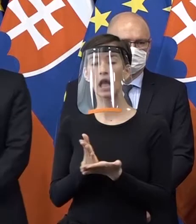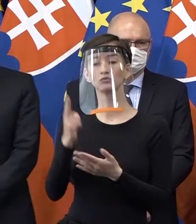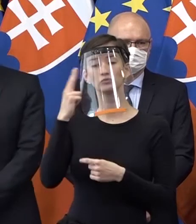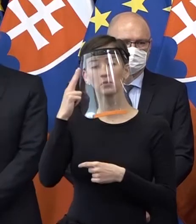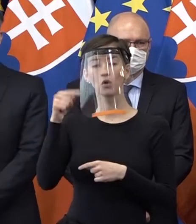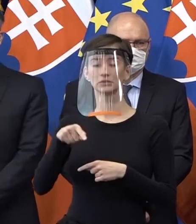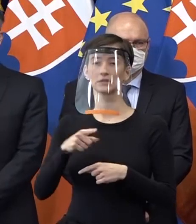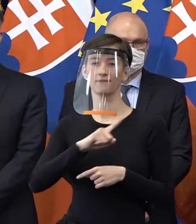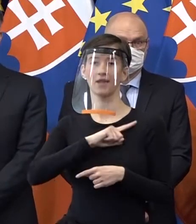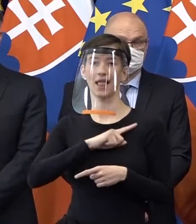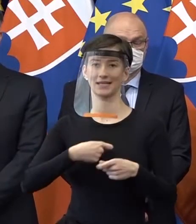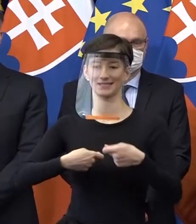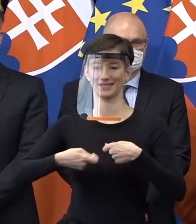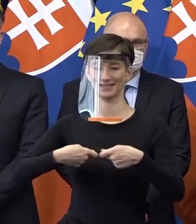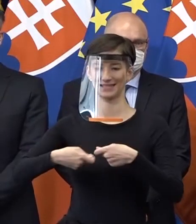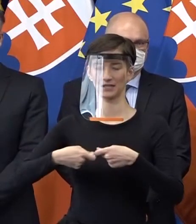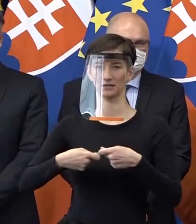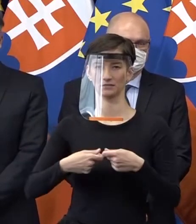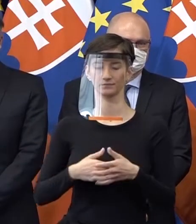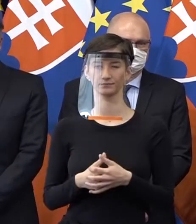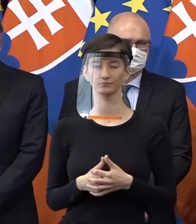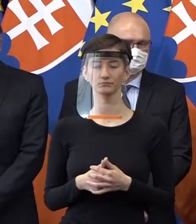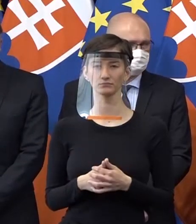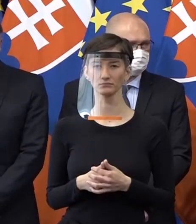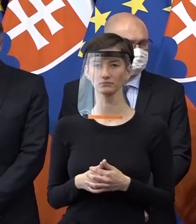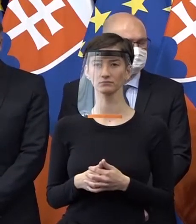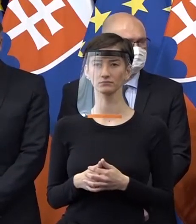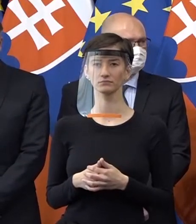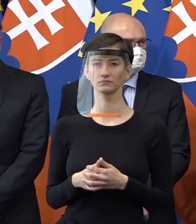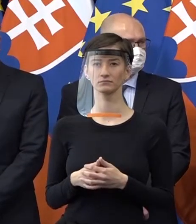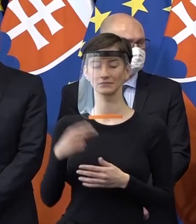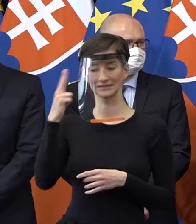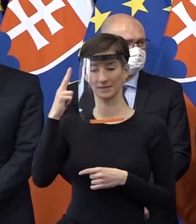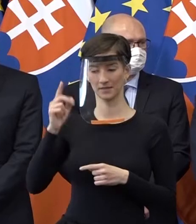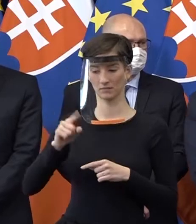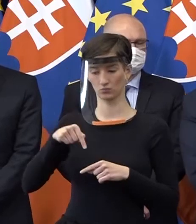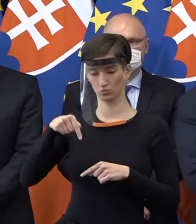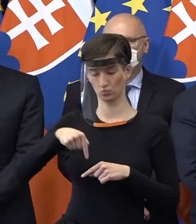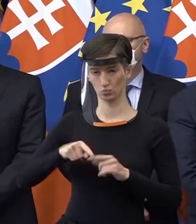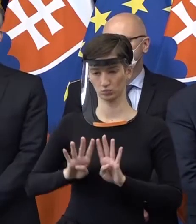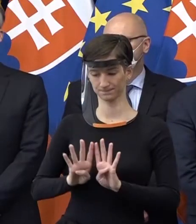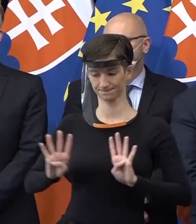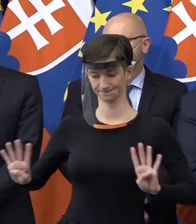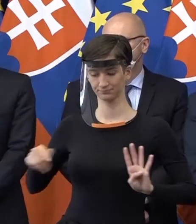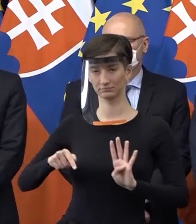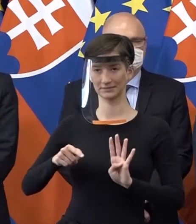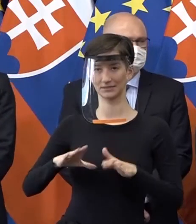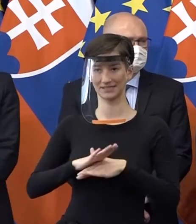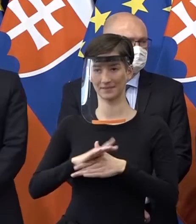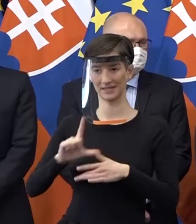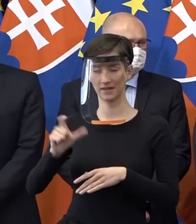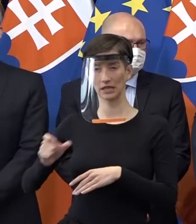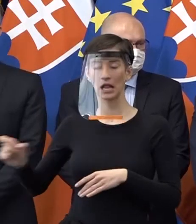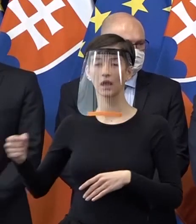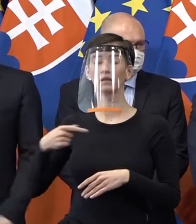je toto podstatné. Poprvé, ešte raz to zopakujem, nikto z týchto zamestnávateľov nechce zneužívať tento systém. A po